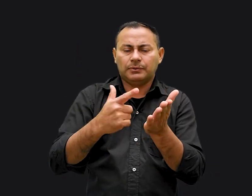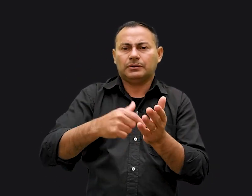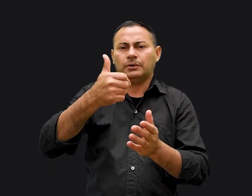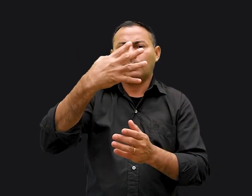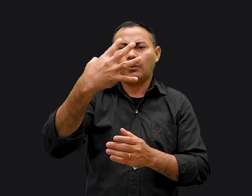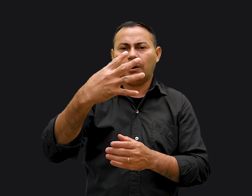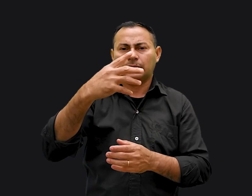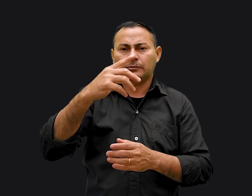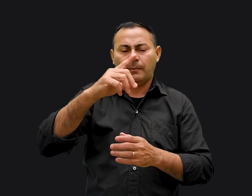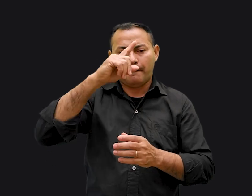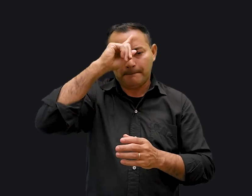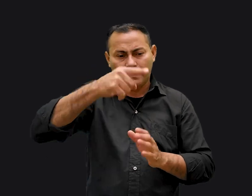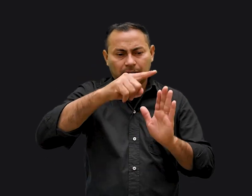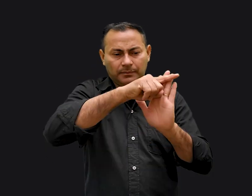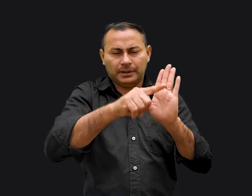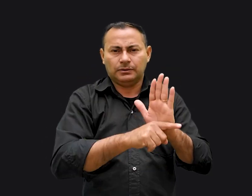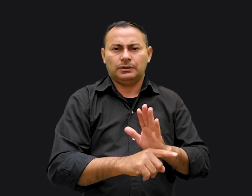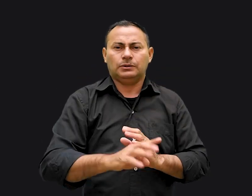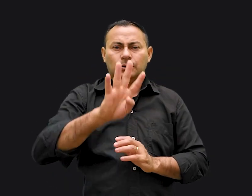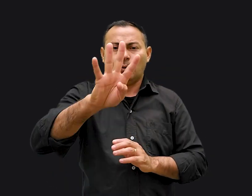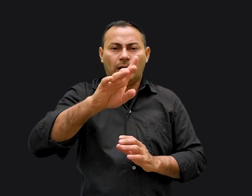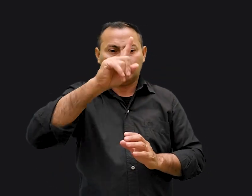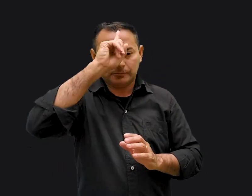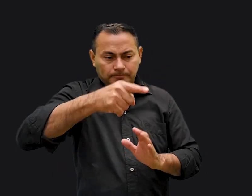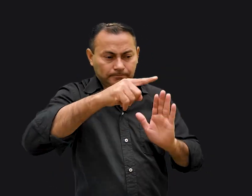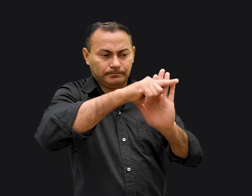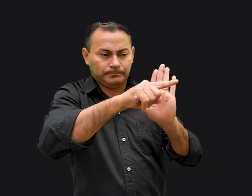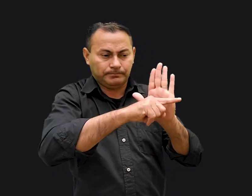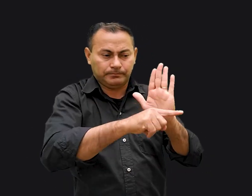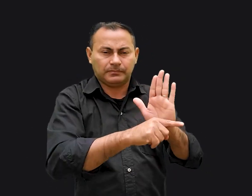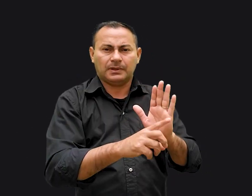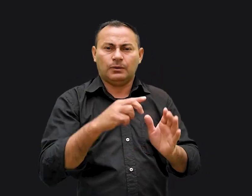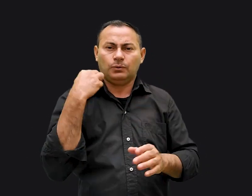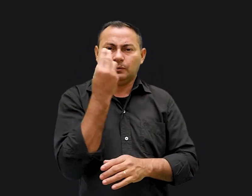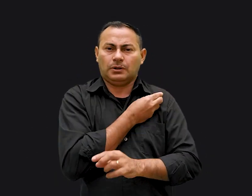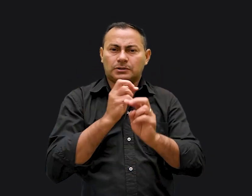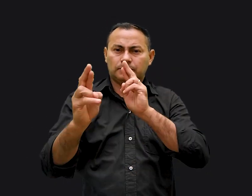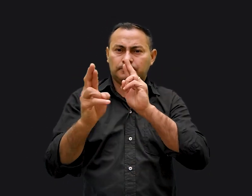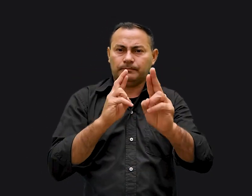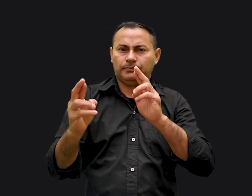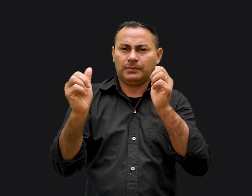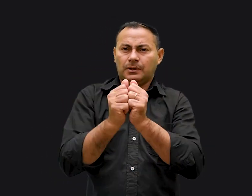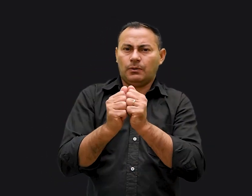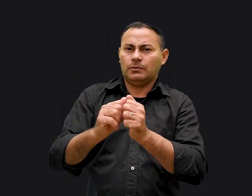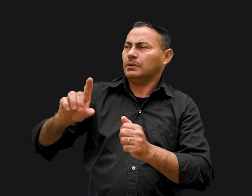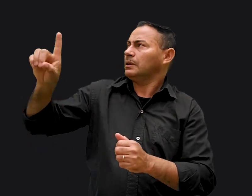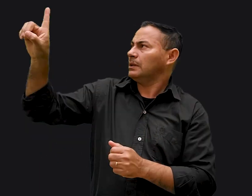mandamentos. Aqueles quatro mandamentos são sobre o nosso relacionamento com Deus.